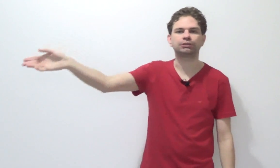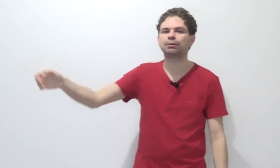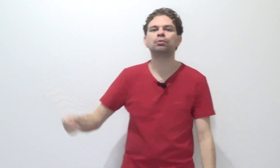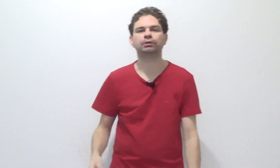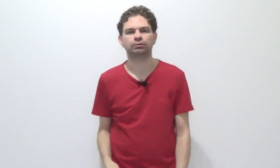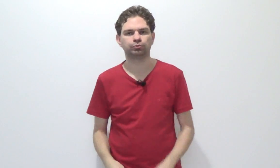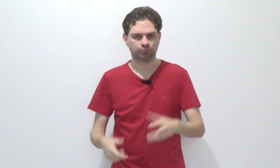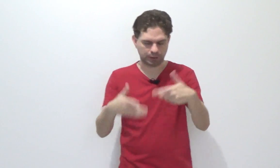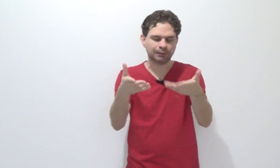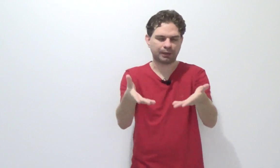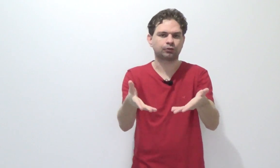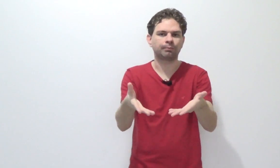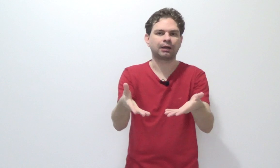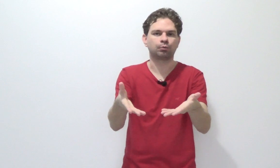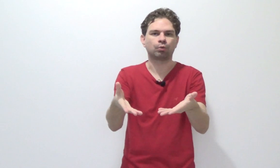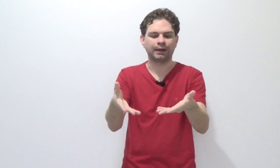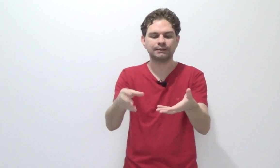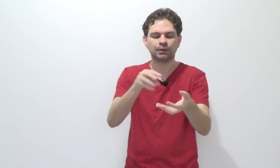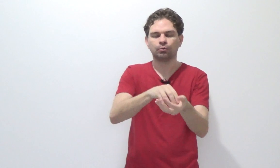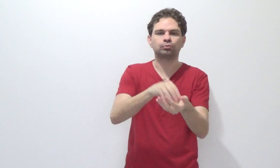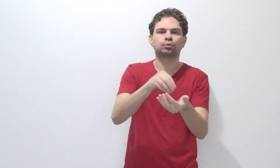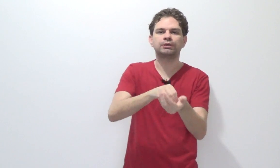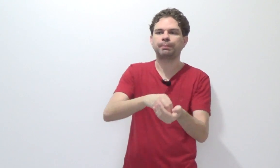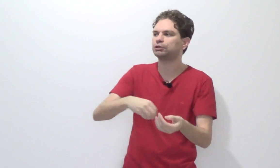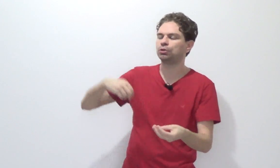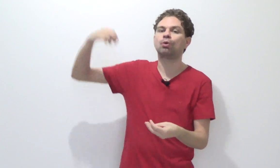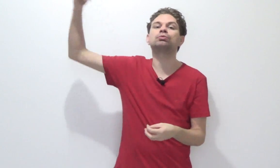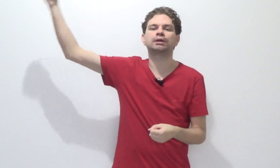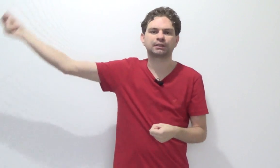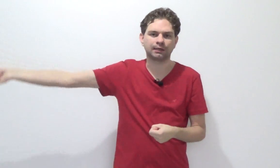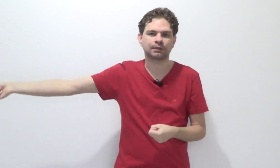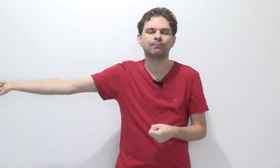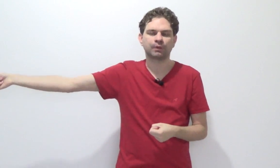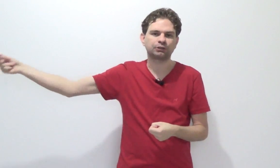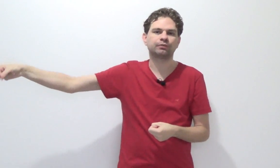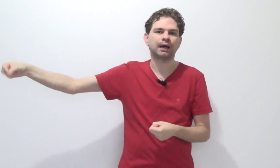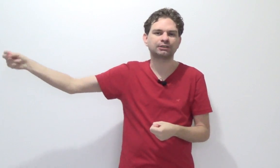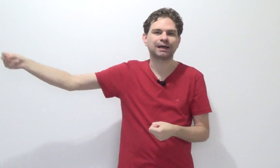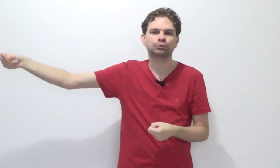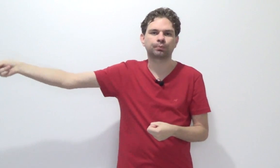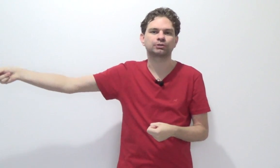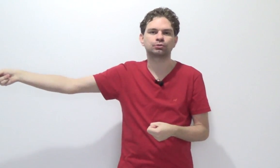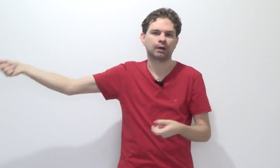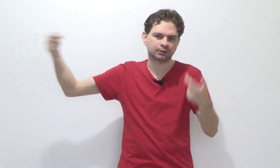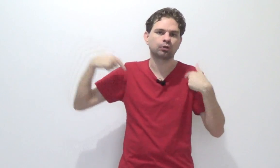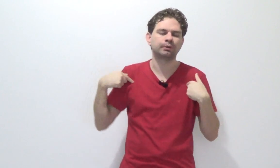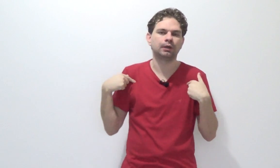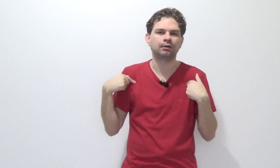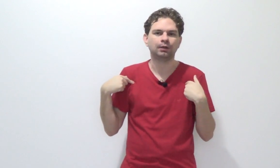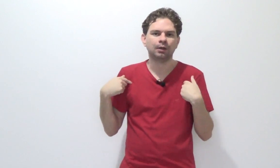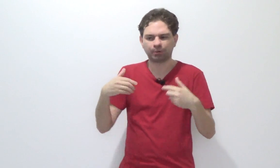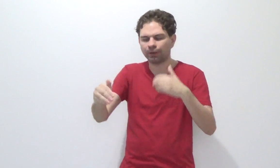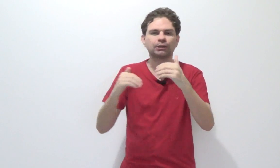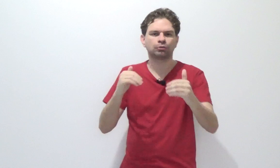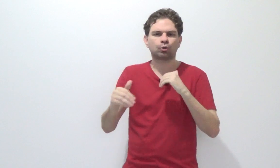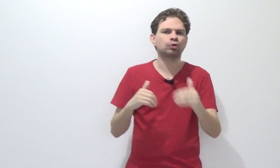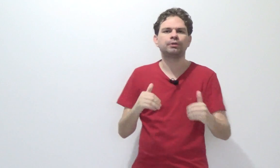testemunha. Carta precatória, pra quem não conhece, um juiz pede que outro exerça atividades, atos processuais em nome dele por uma questão de economia